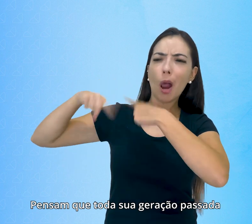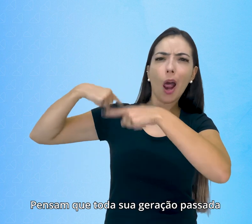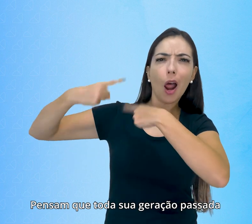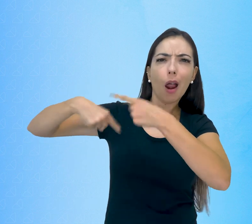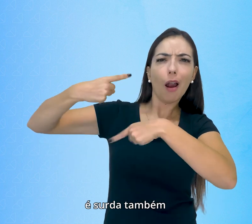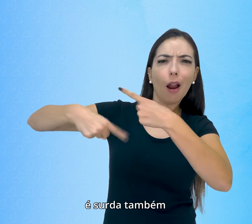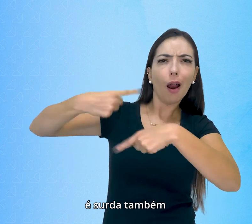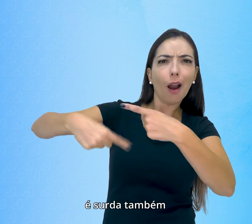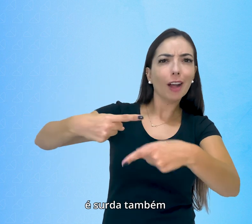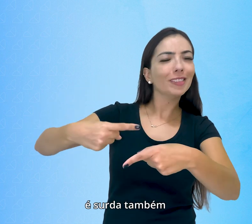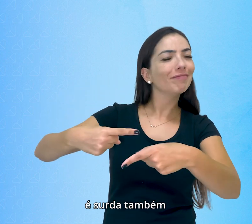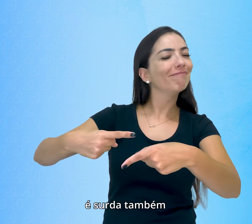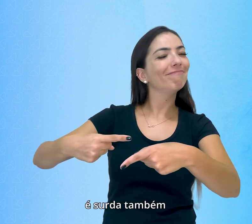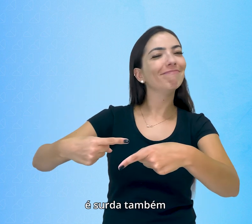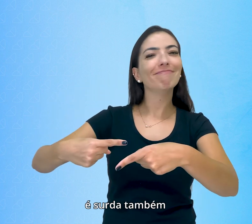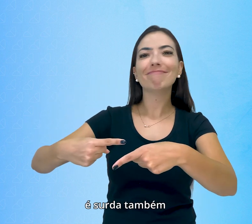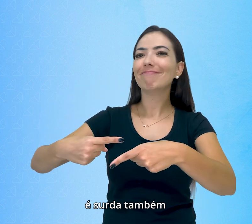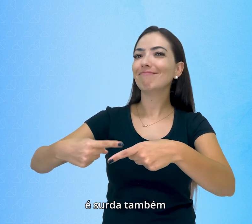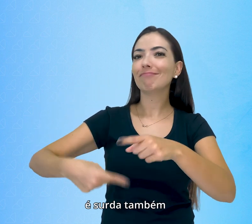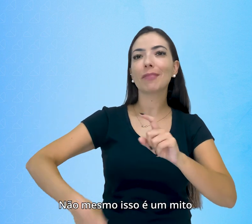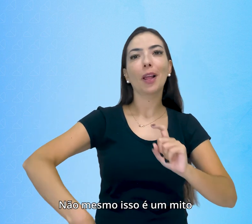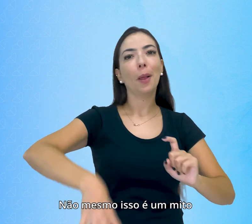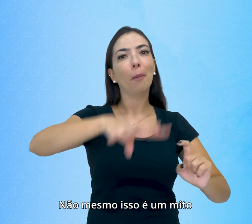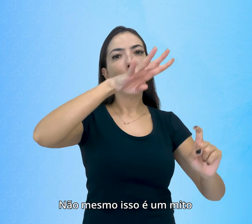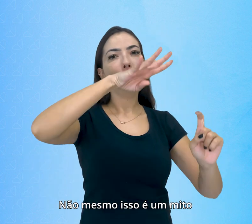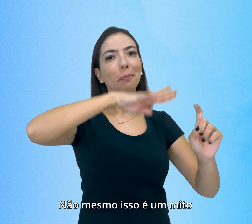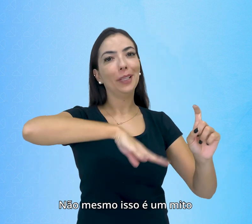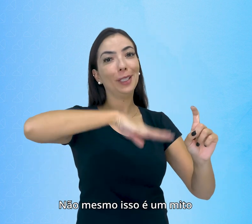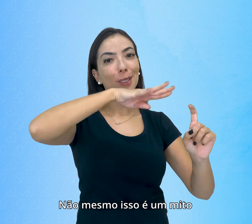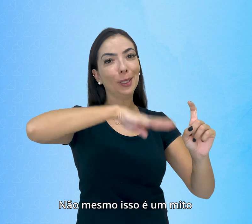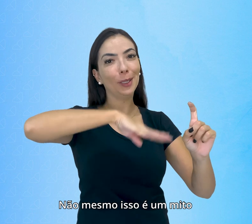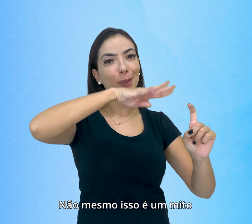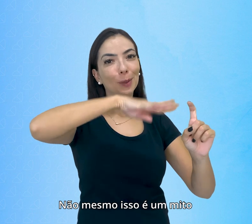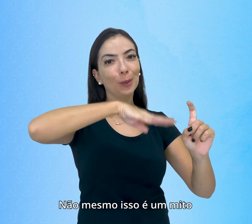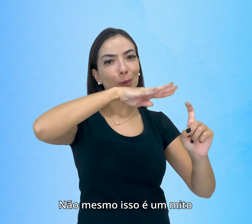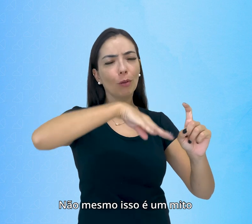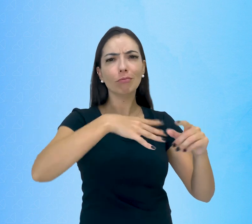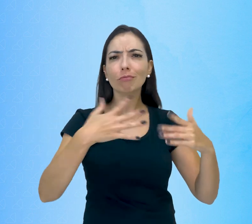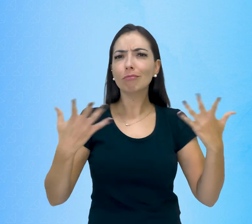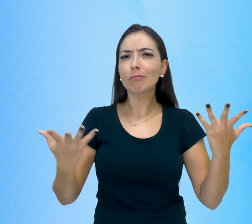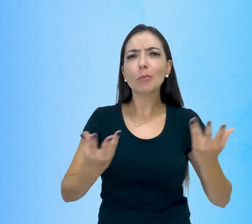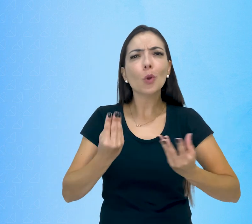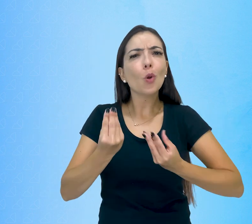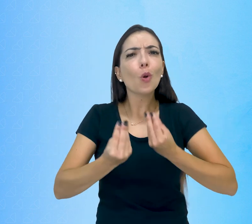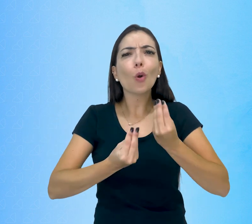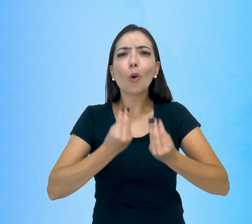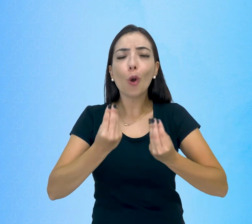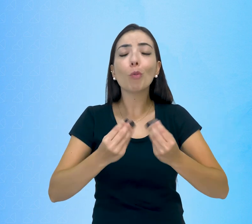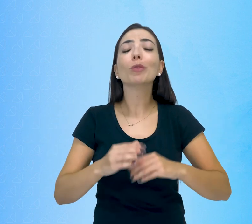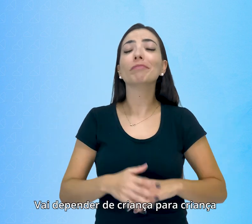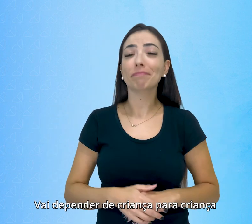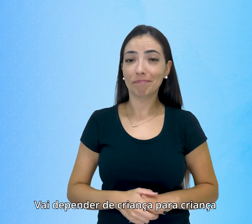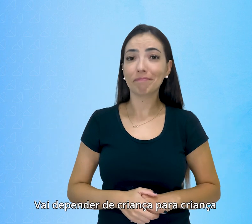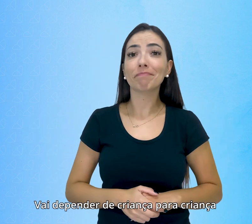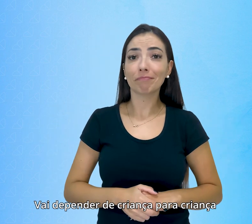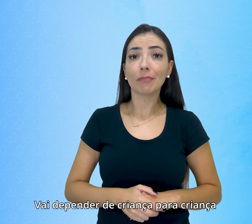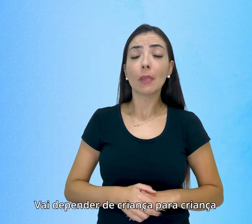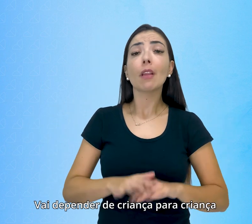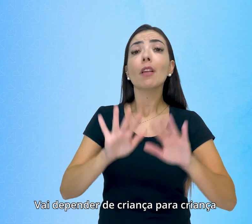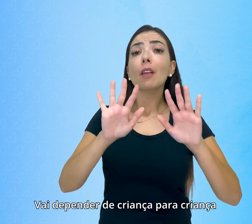é surda também. Não mesmo, isso é um mito. Vai depender de criança